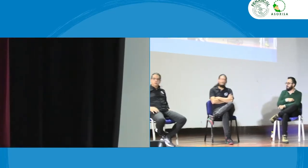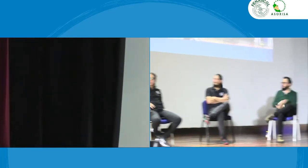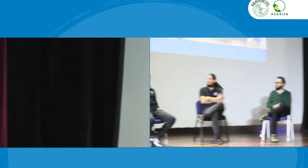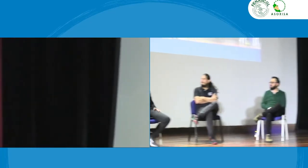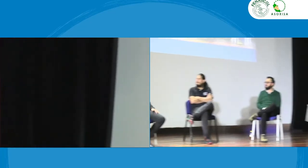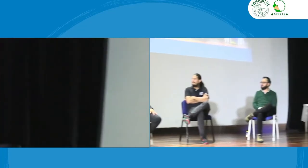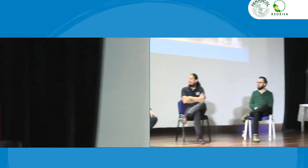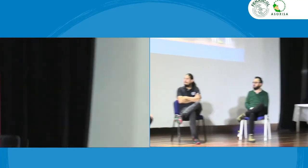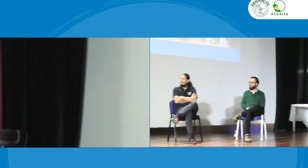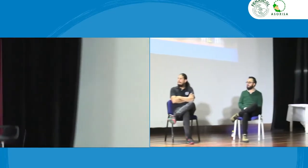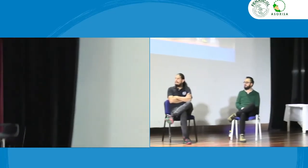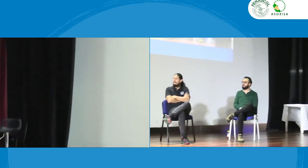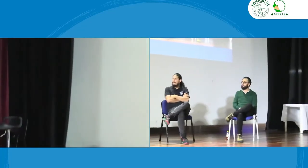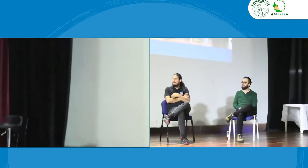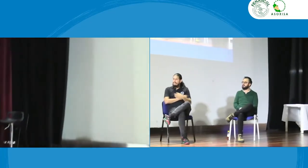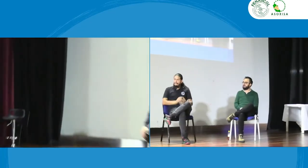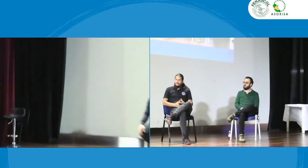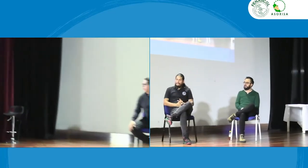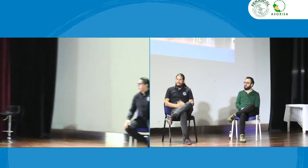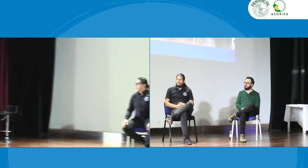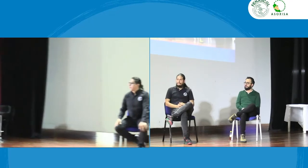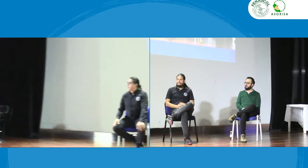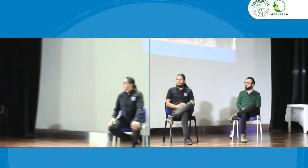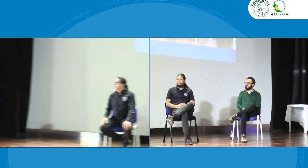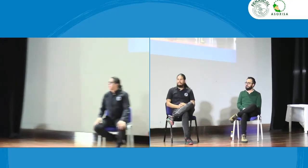si es que también tiene que ver con la estructura del movimiento asociativo